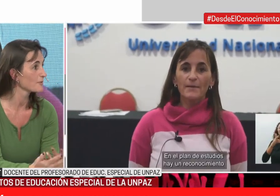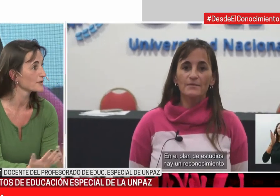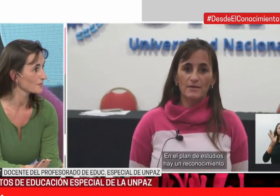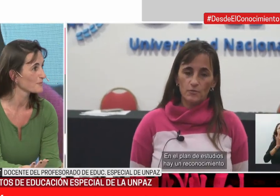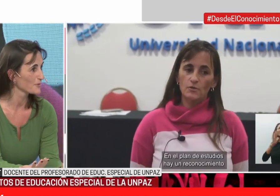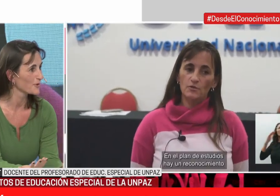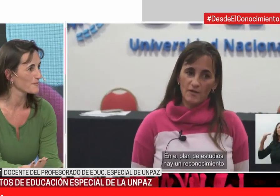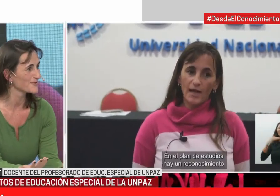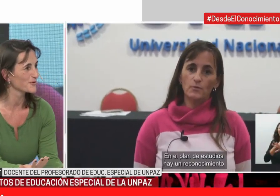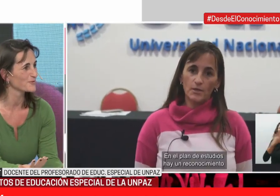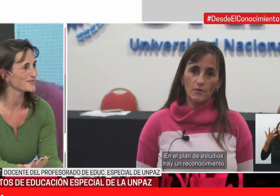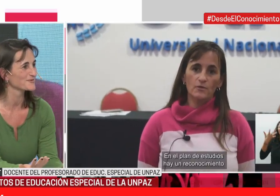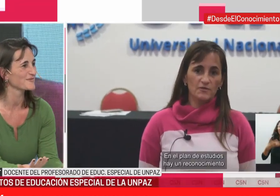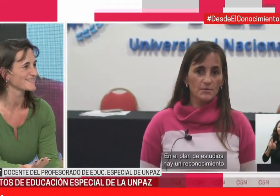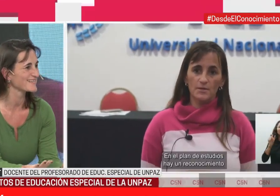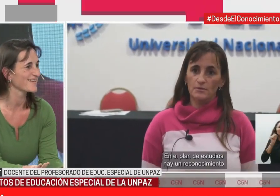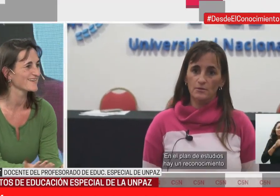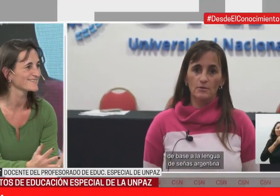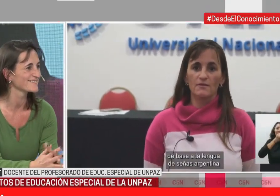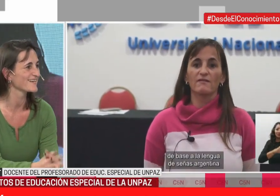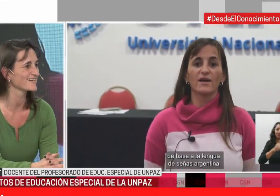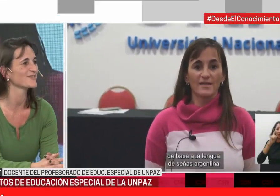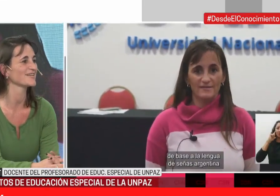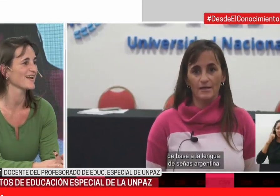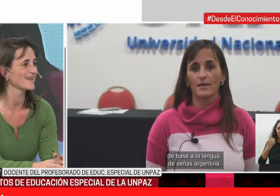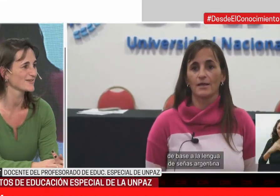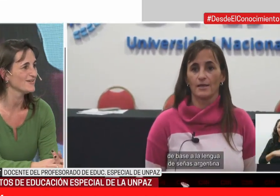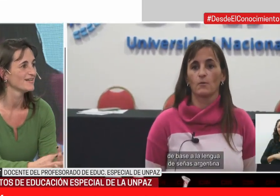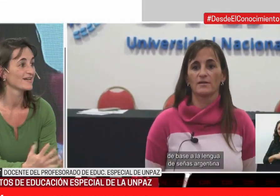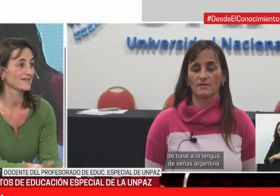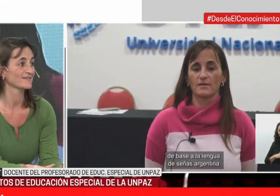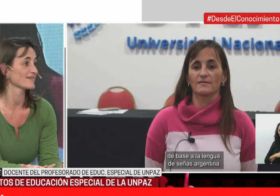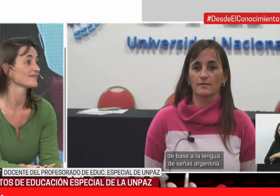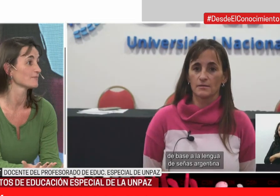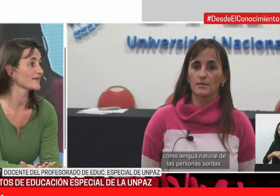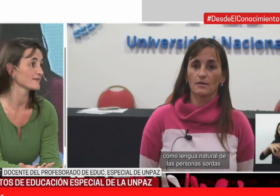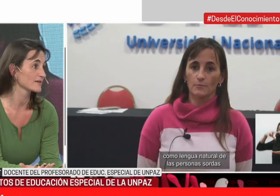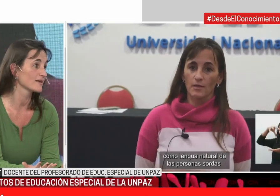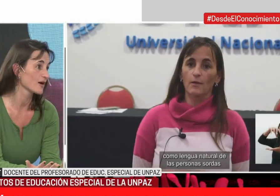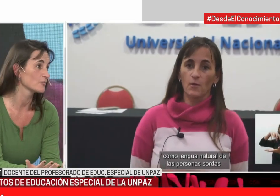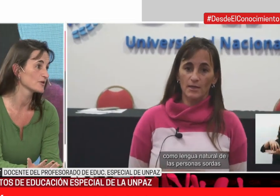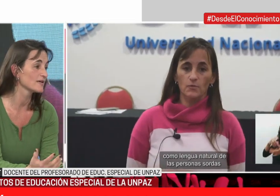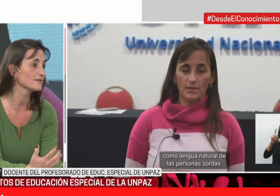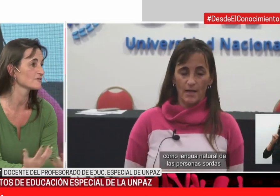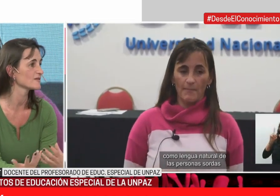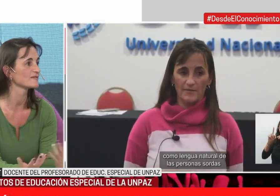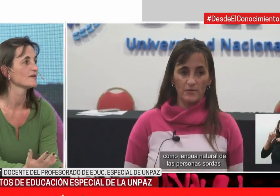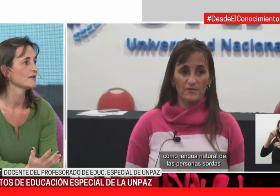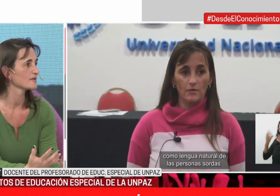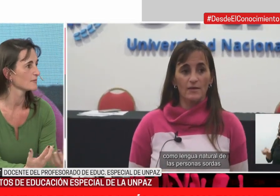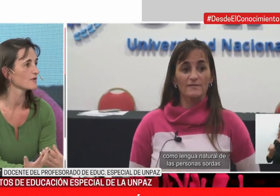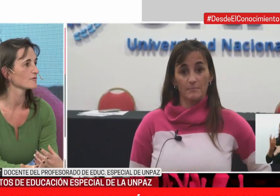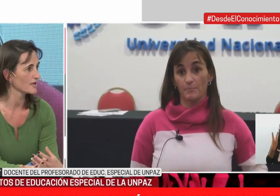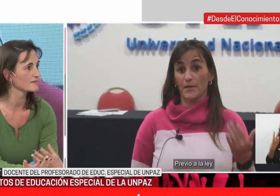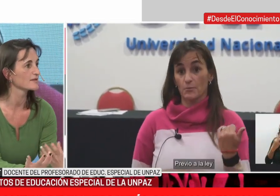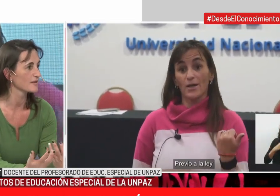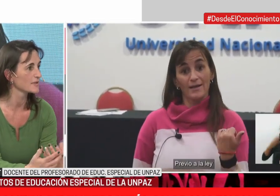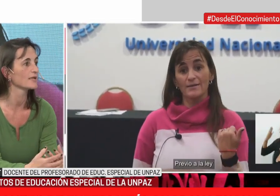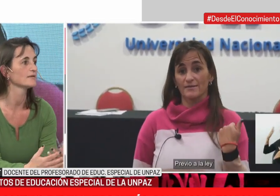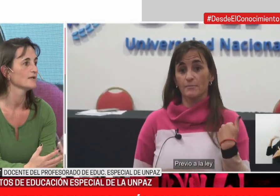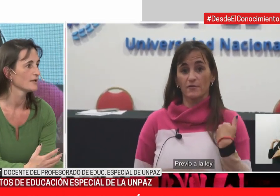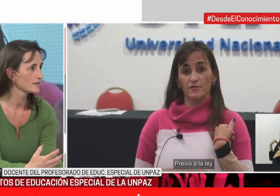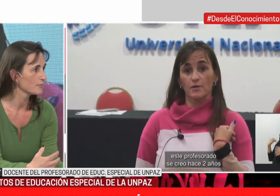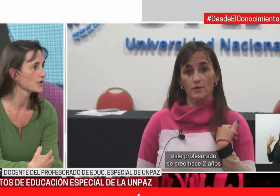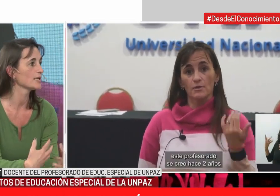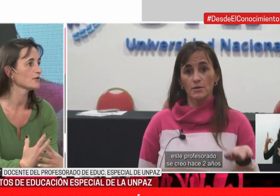cerca, bueno, con lo que pasó con nuestras universidades territoriales, que esté más cerca de la comunidad. Entonces, tenemos gente